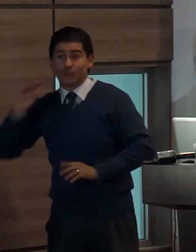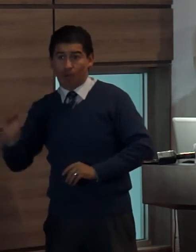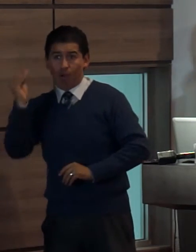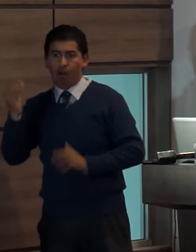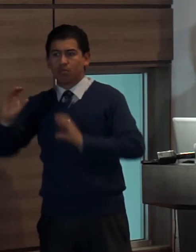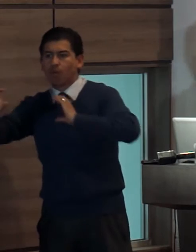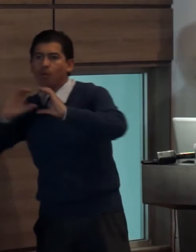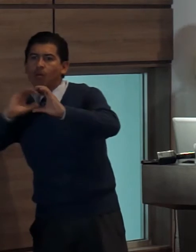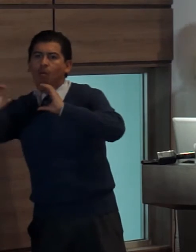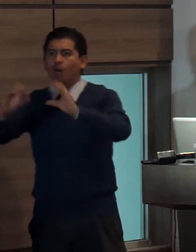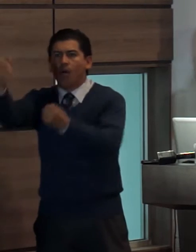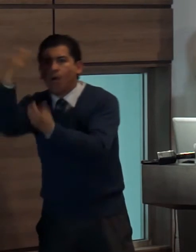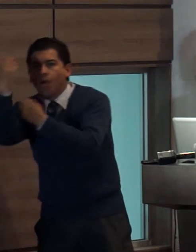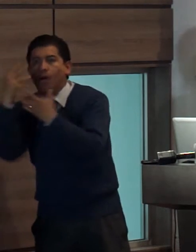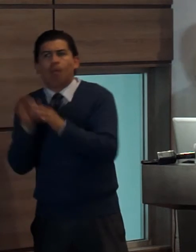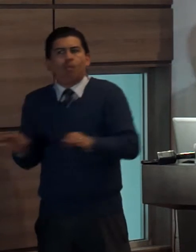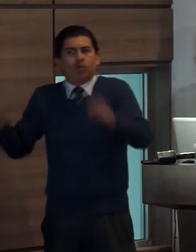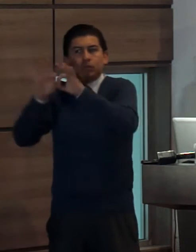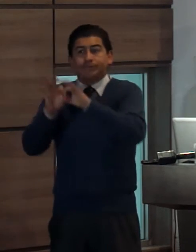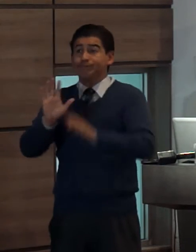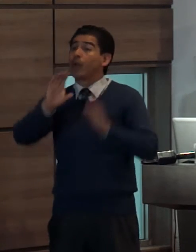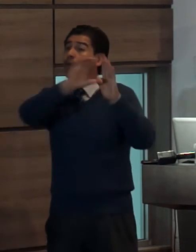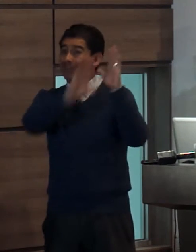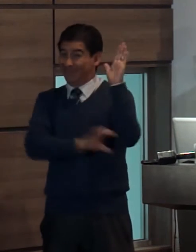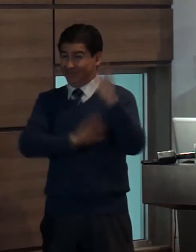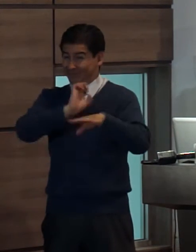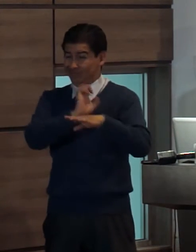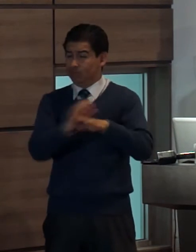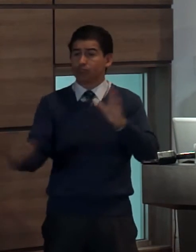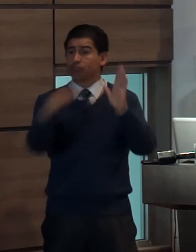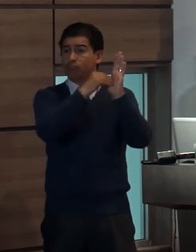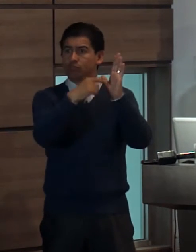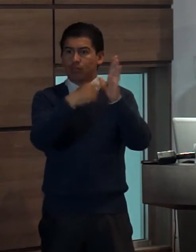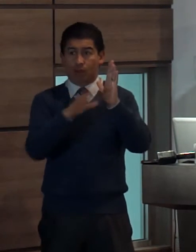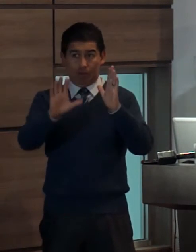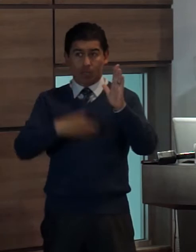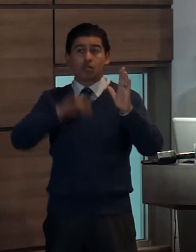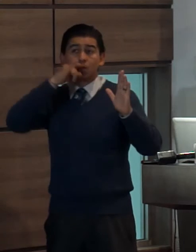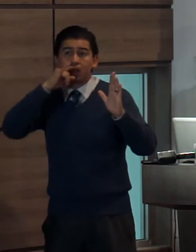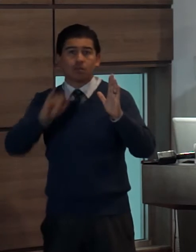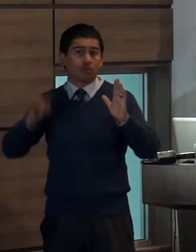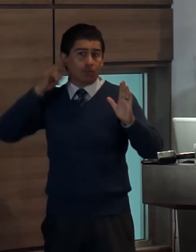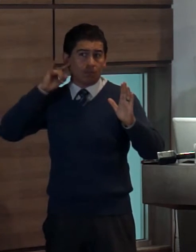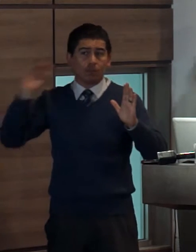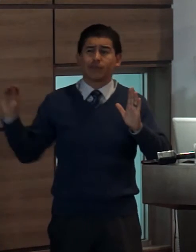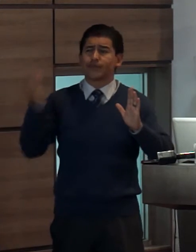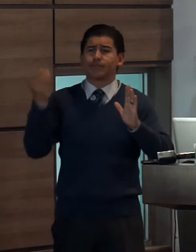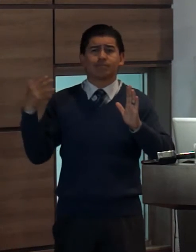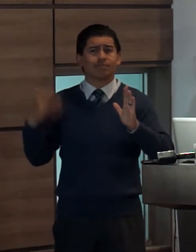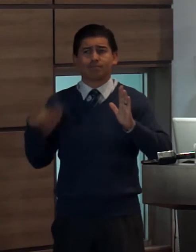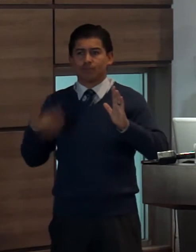adolescentes la constitución de la República del Ecuador reconoce que las niñas, niños y adolescentes